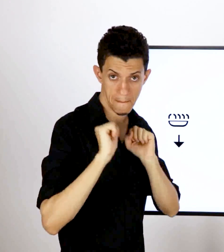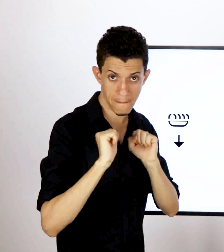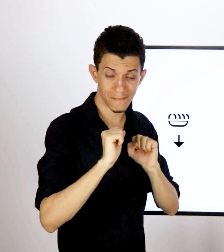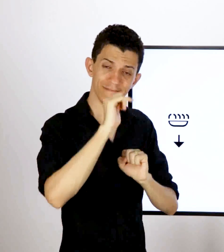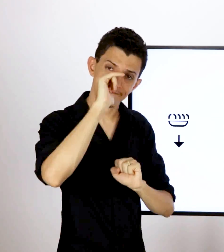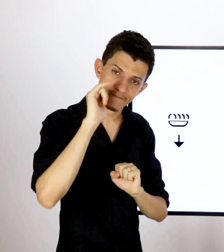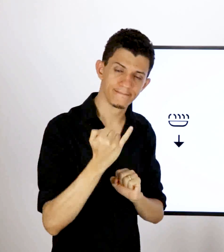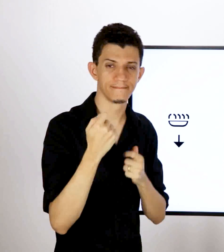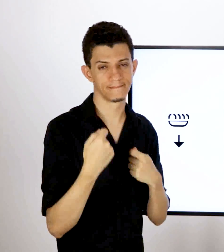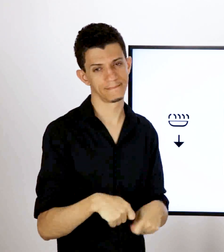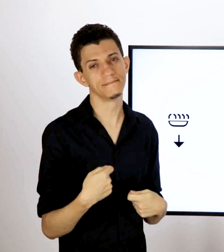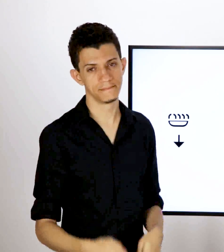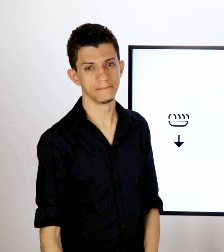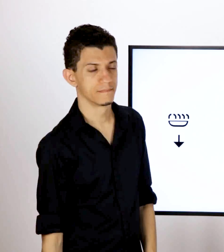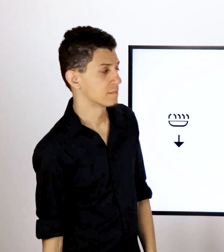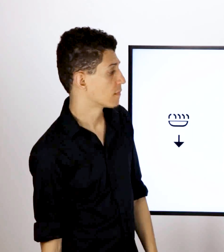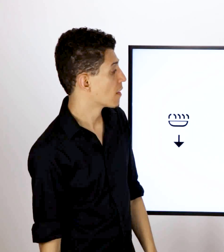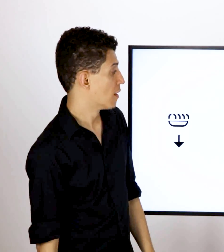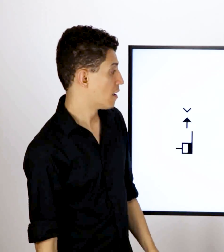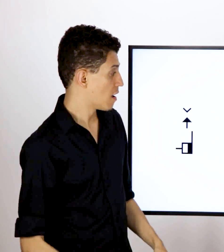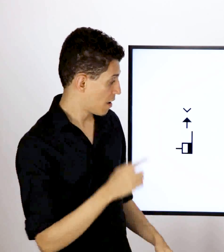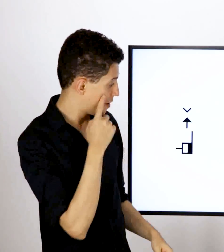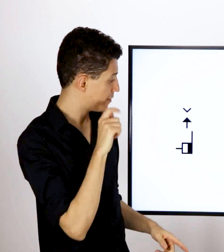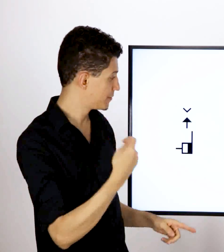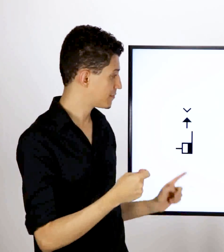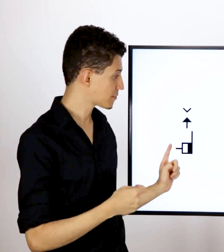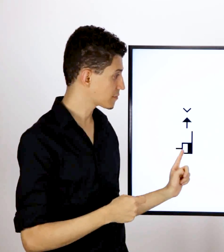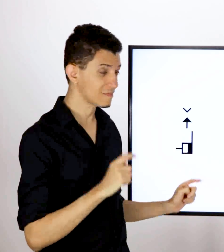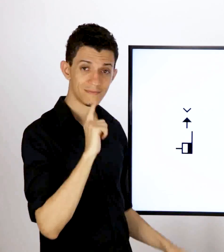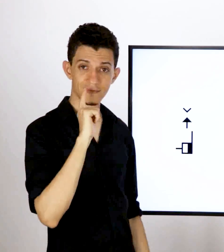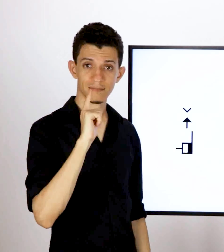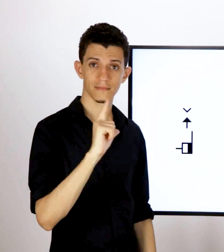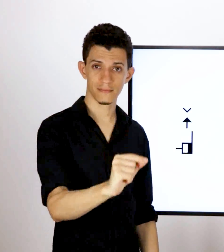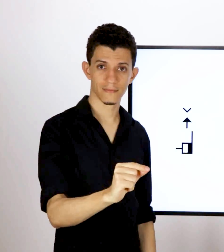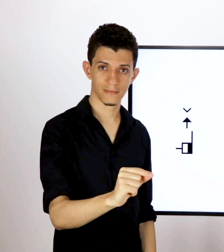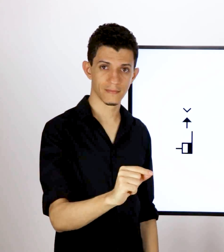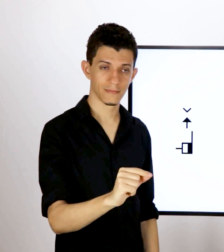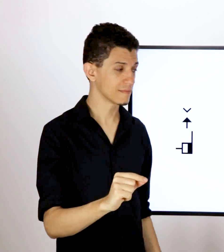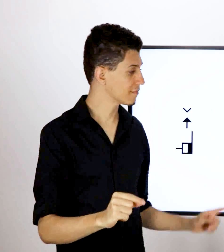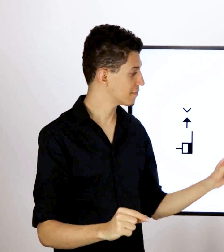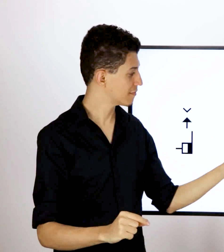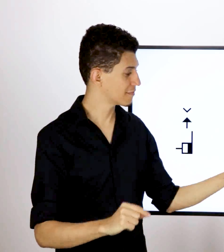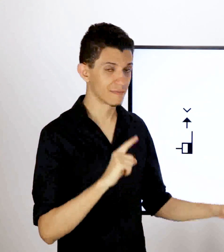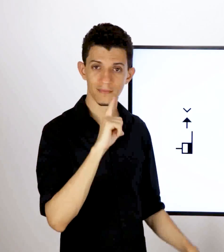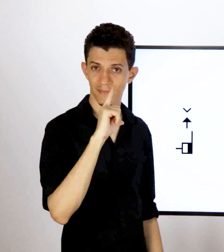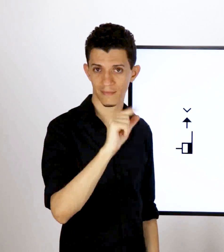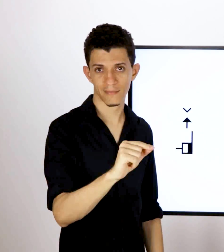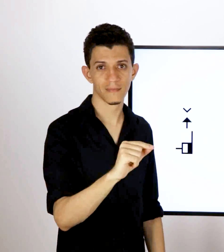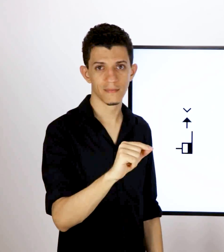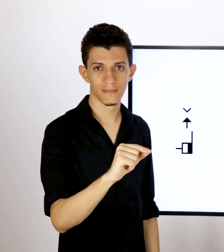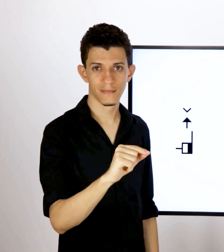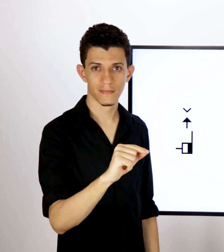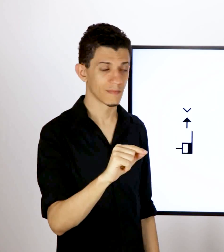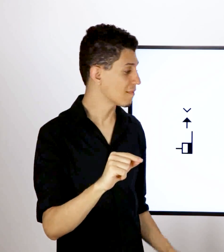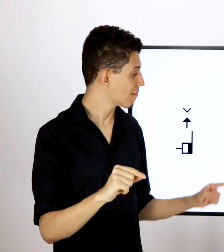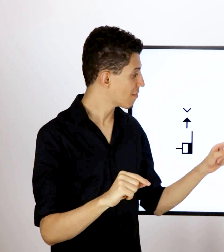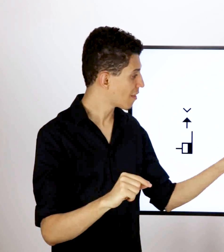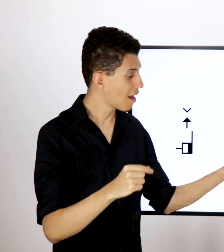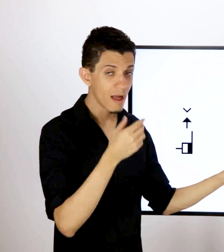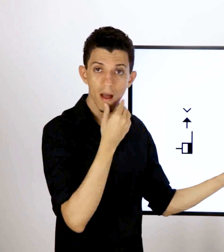Quando você aprender um sinal, então, lembre-se do sinal, escreva ele na língua de sinais ou mesmo imagine o significado dele.